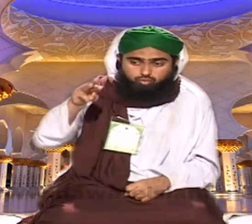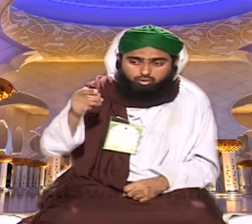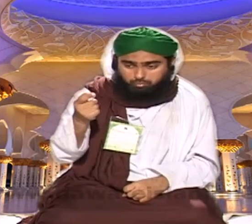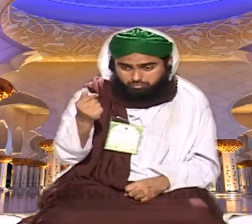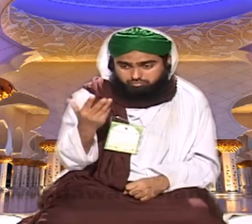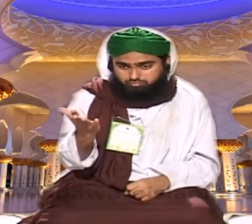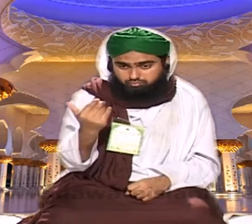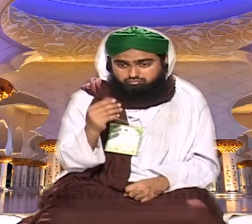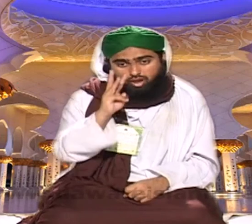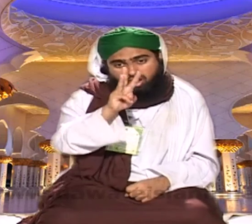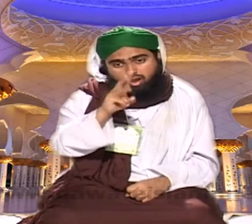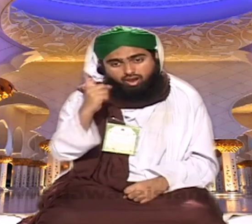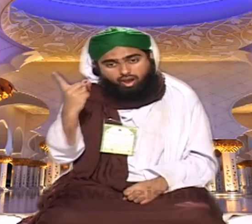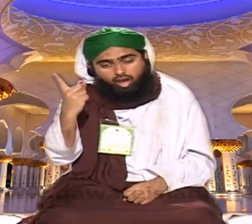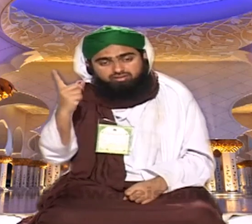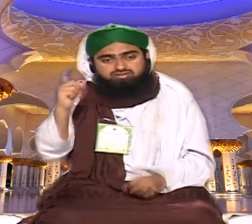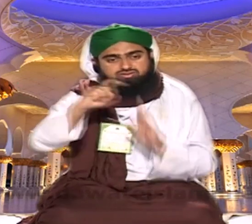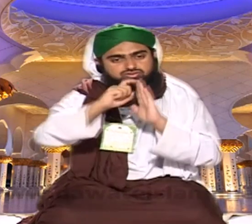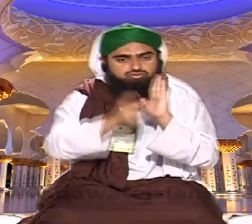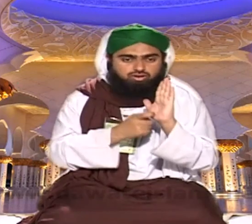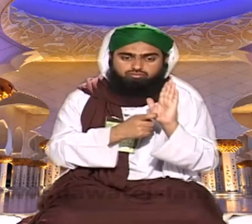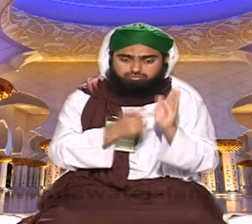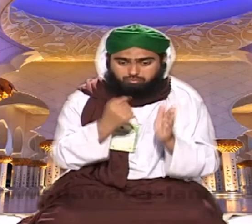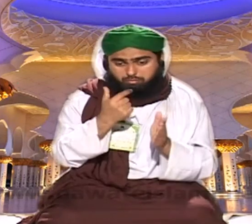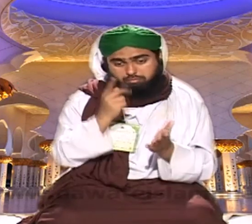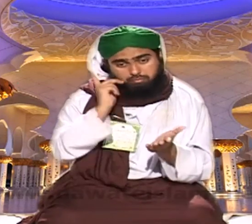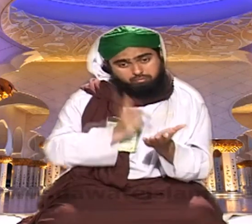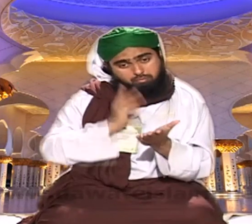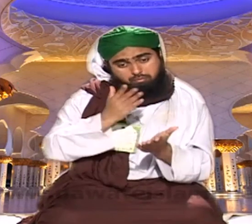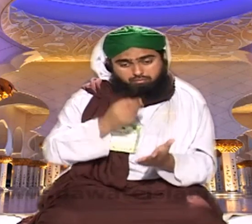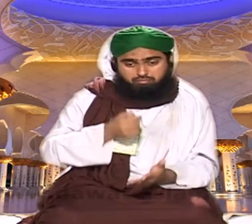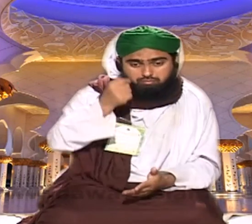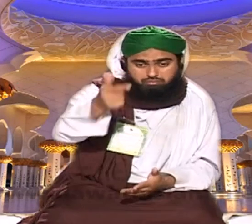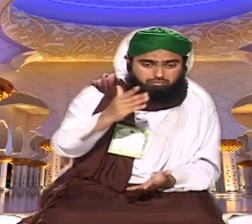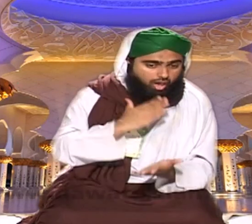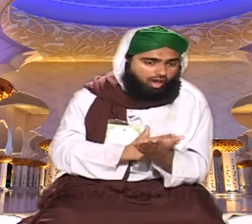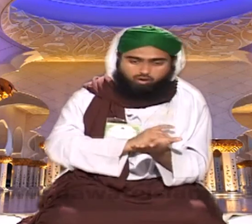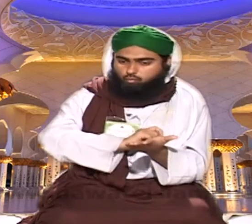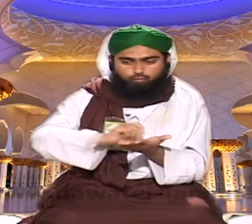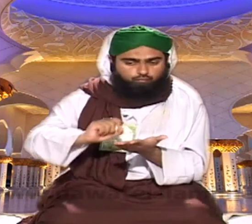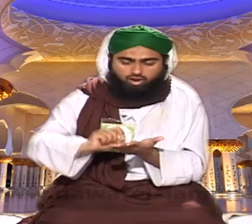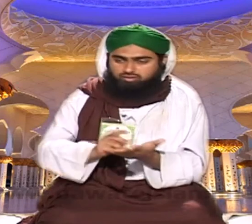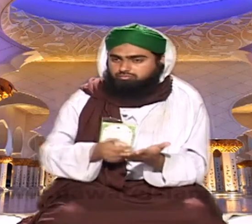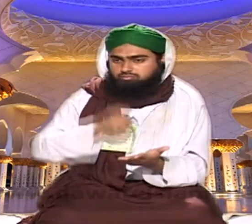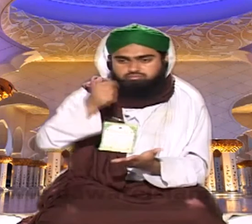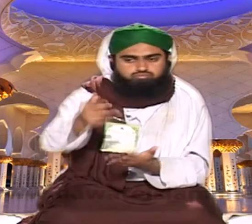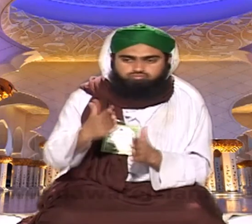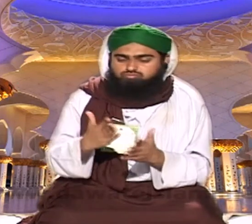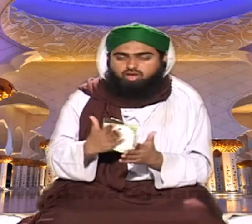ہزار اور اتنے اتنے اکتیس جنوری تک آخری تاریخ تھی پیسے میرے پاس نہیں تھے میں نے